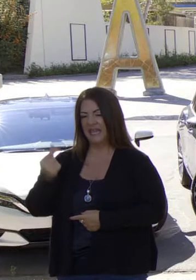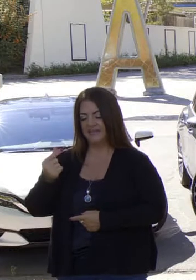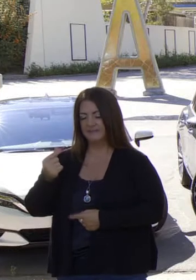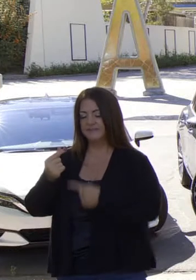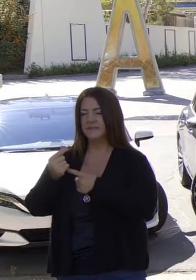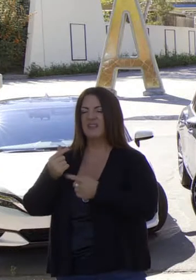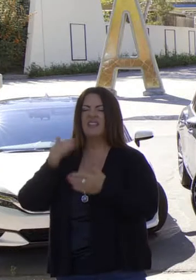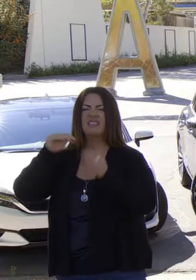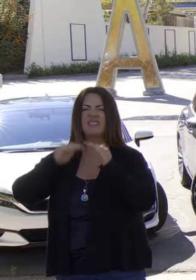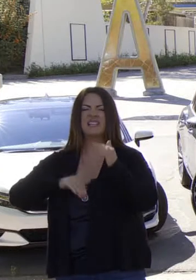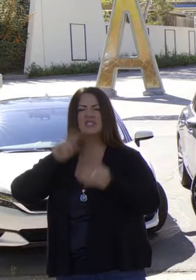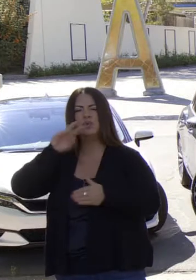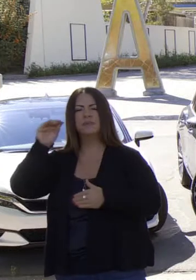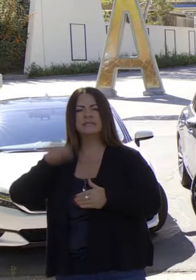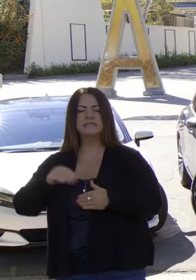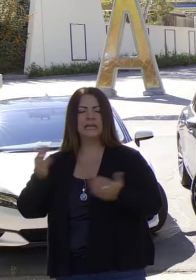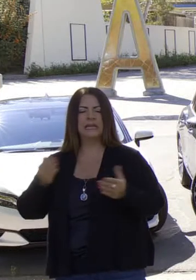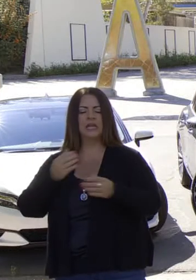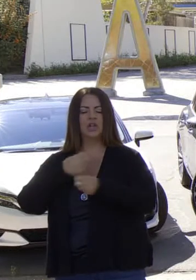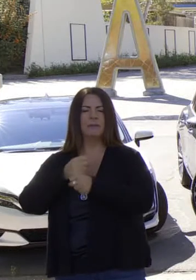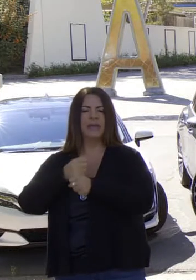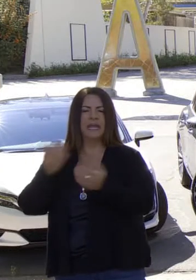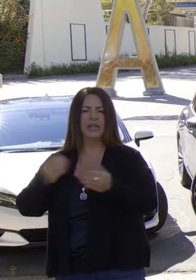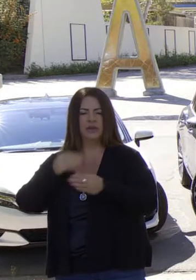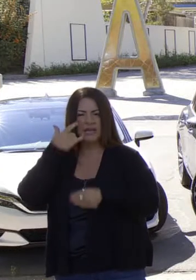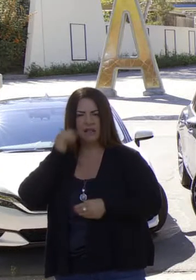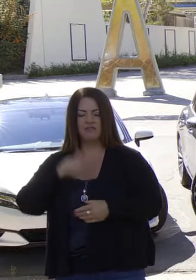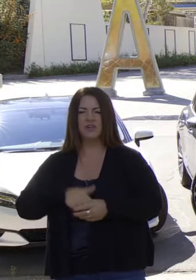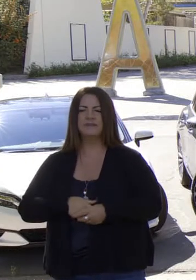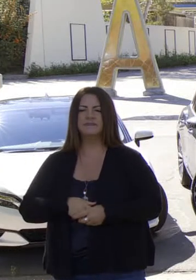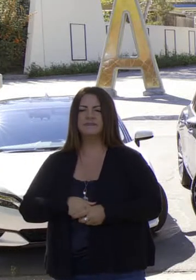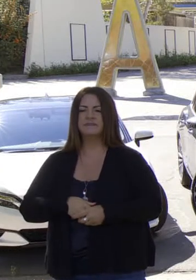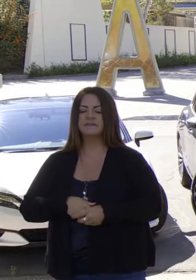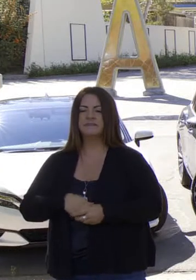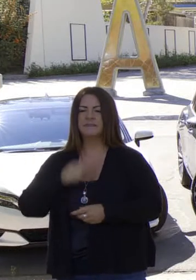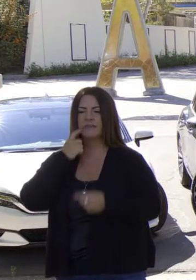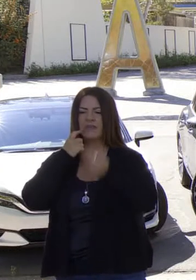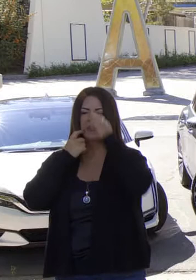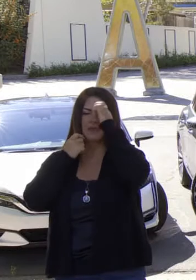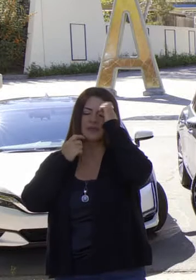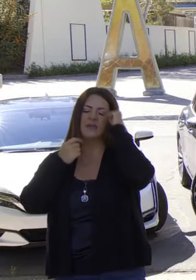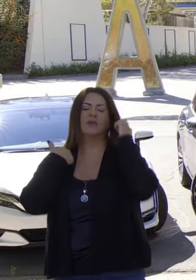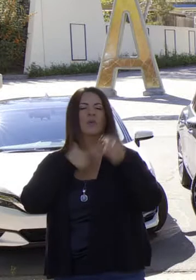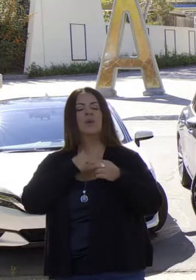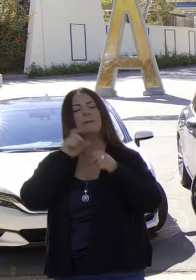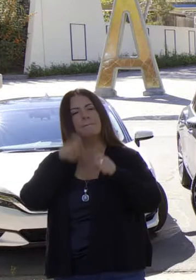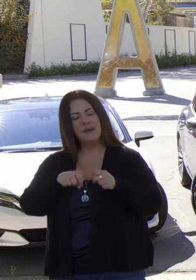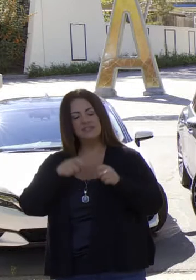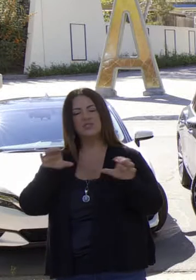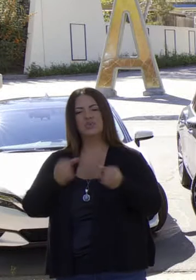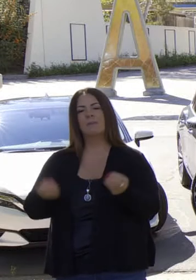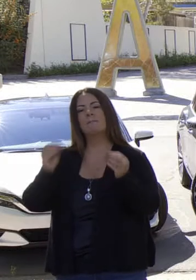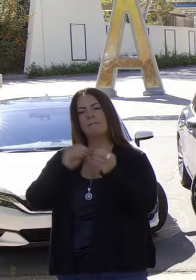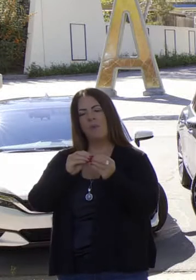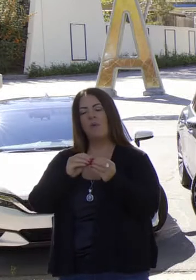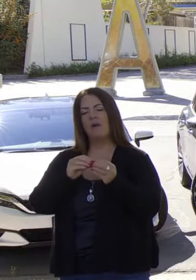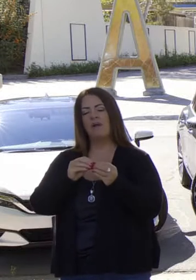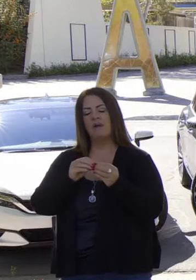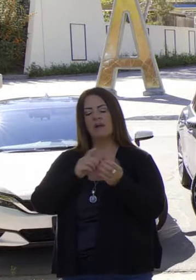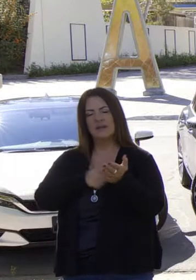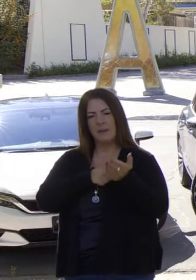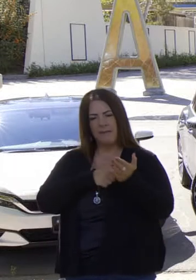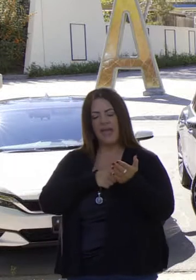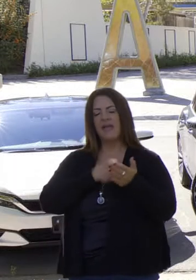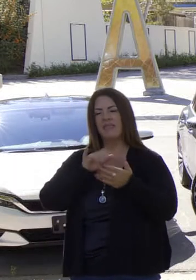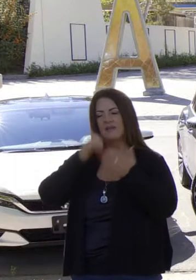o fracking. Es menos del 2% de la producción de petróleo en California. Es considerable, pero también es simbólico. Tenemos que hacer más